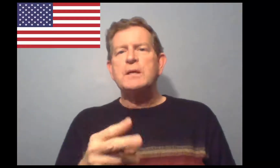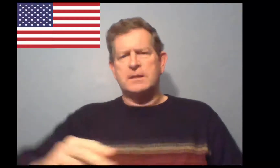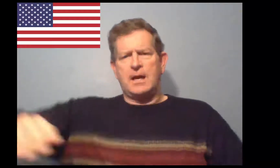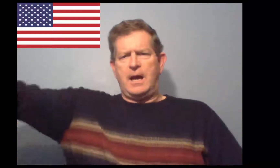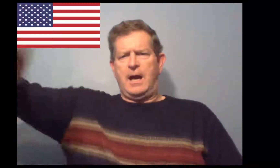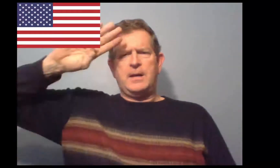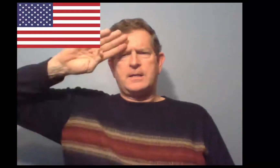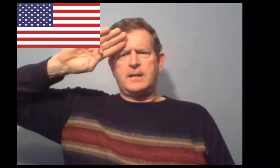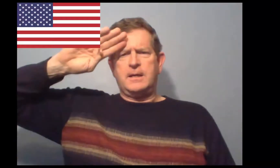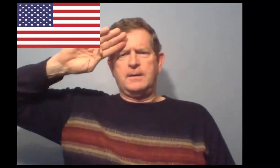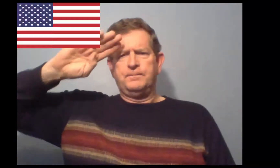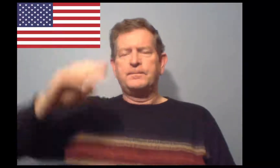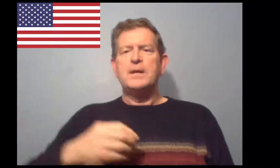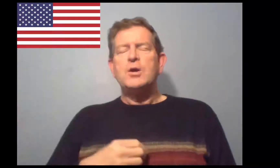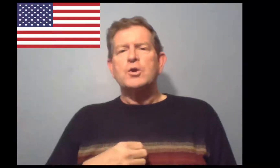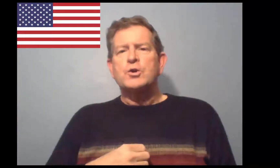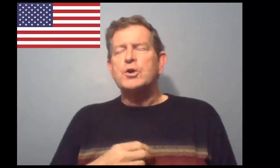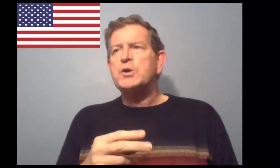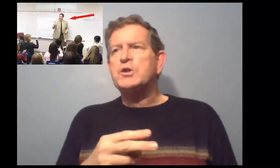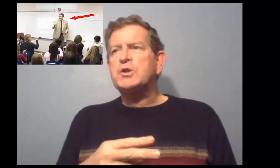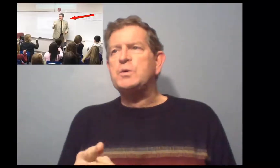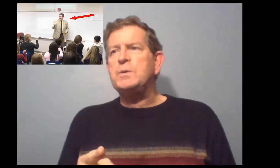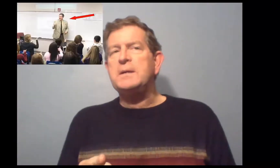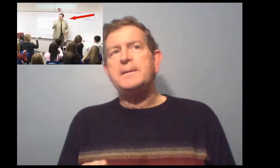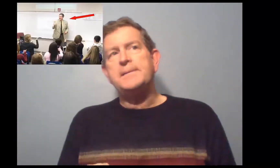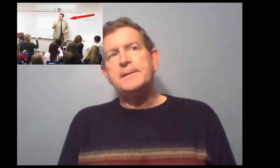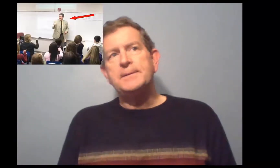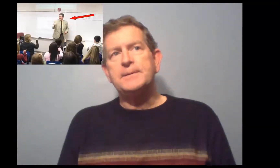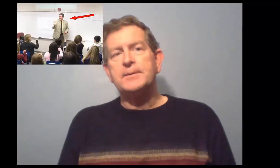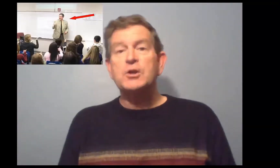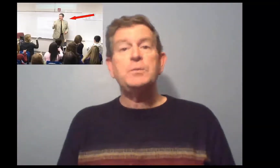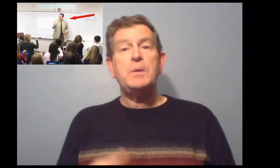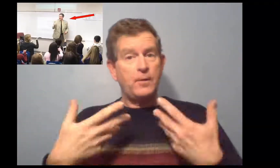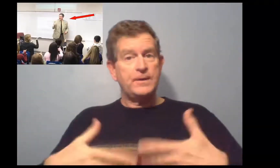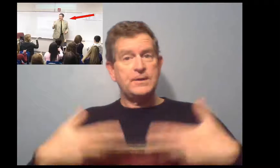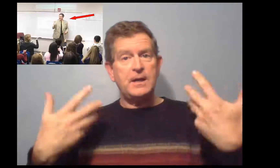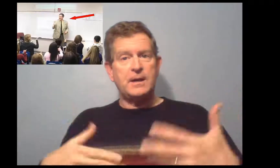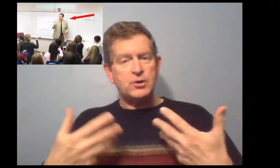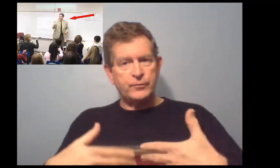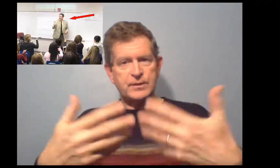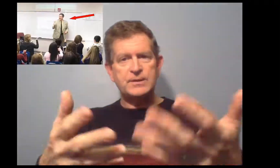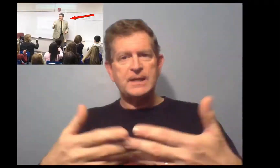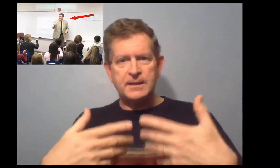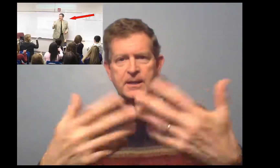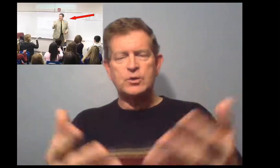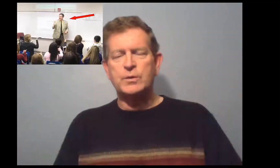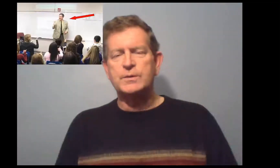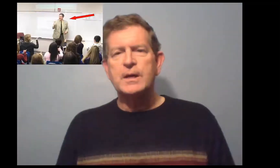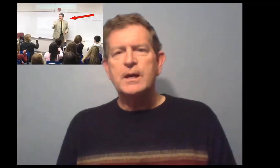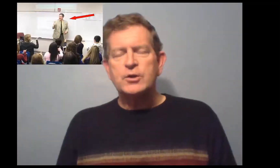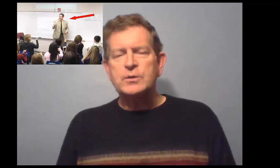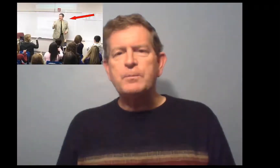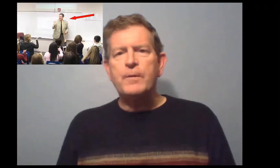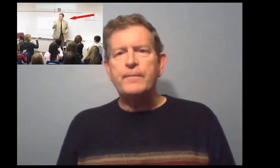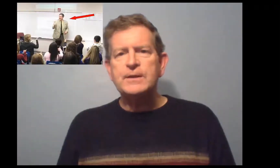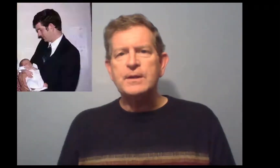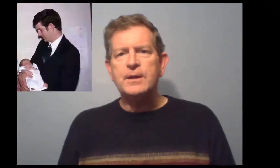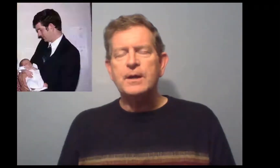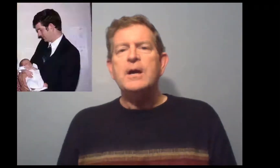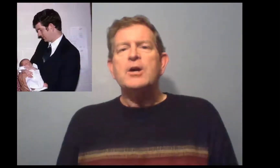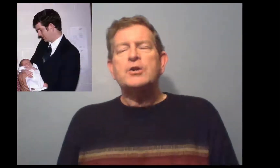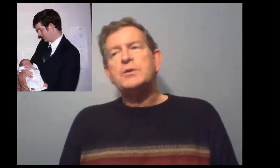suis américain. Je suis professeur. Je vous enseigne des choses. Je suis